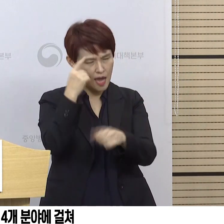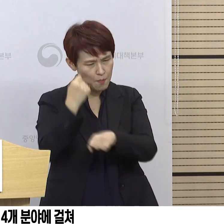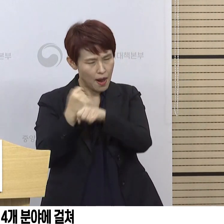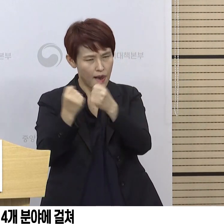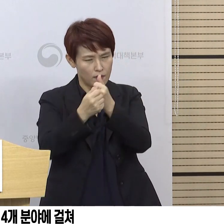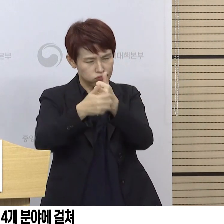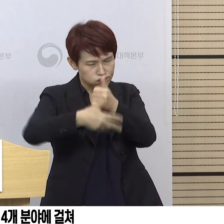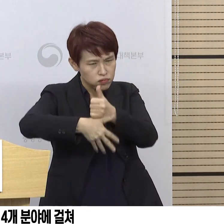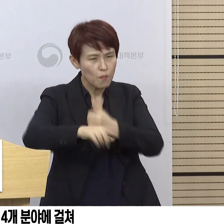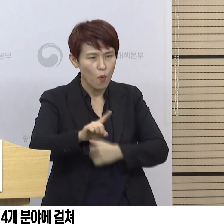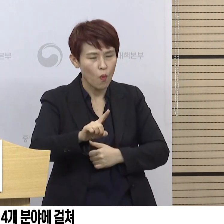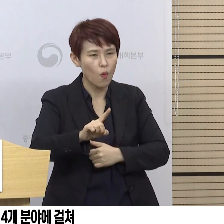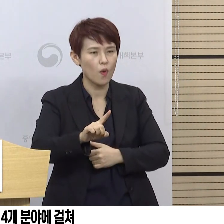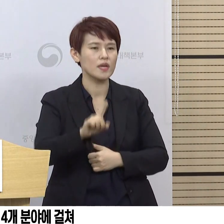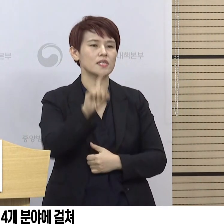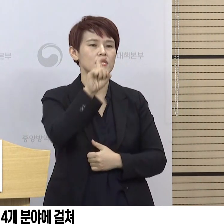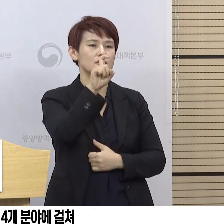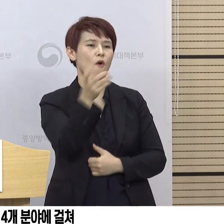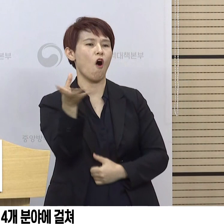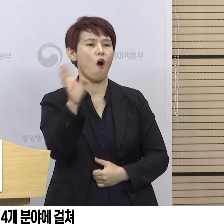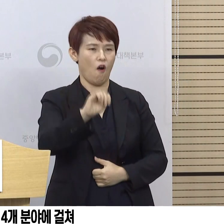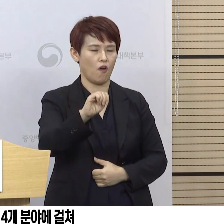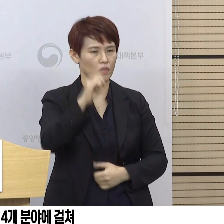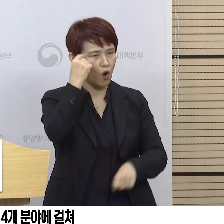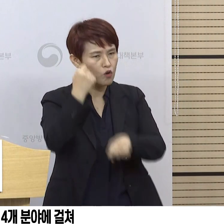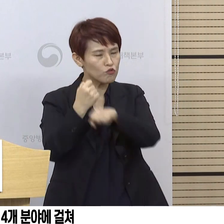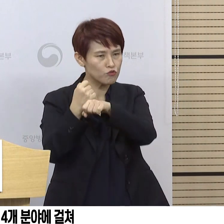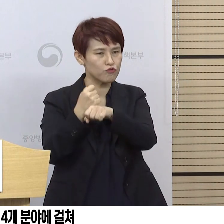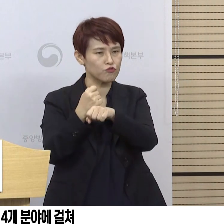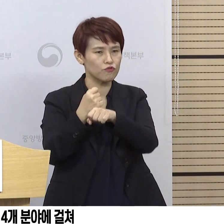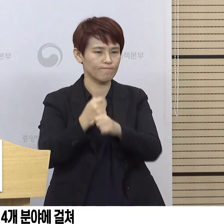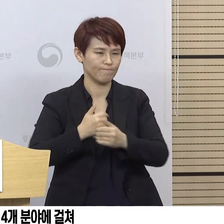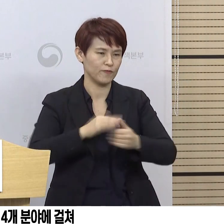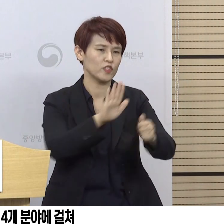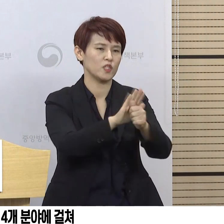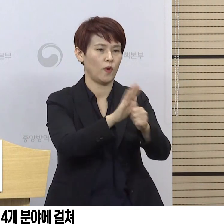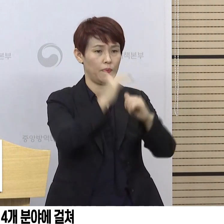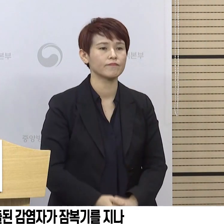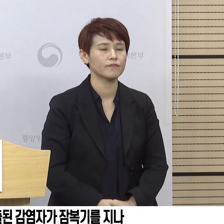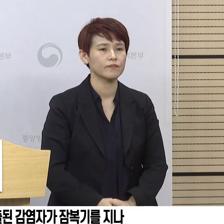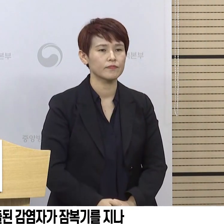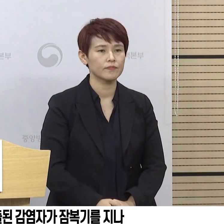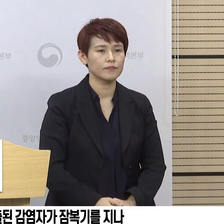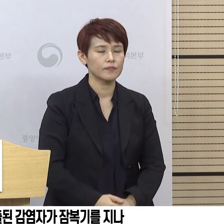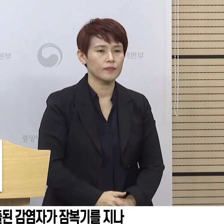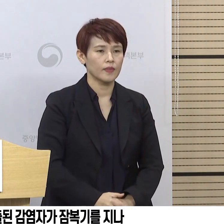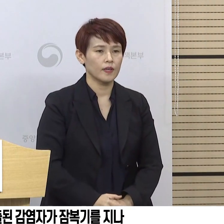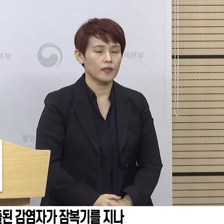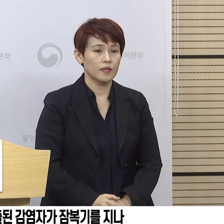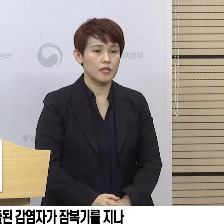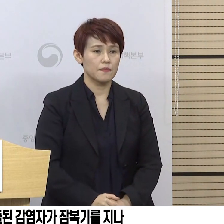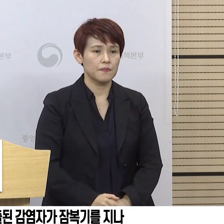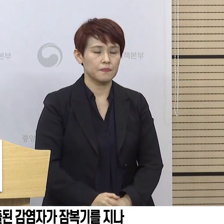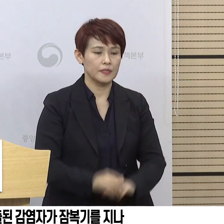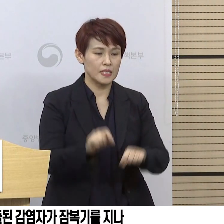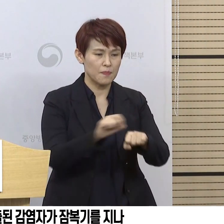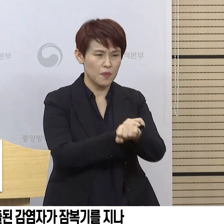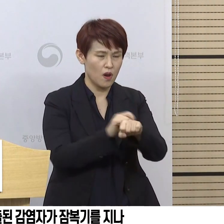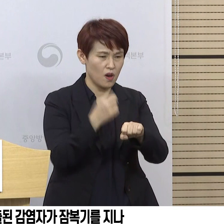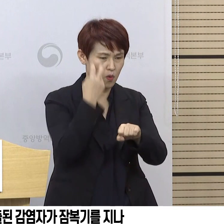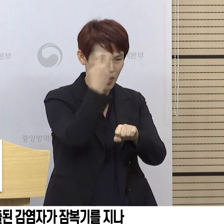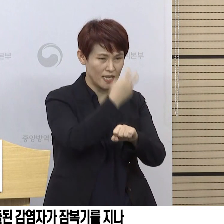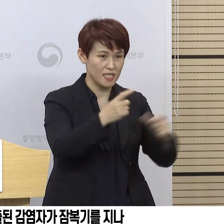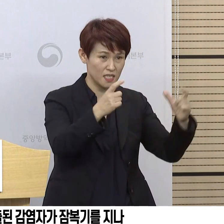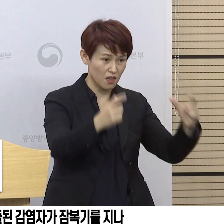걸쳐서 총 10억 원 규모의 기초인상 연구 과제를 지원하는 내용이 되겠고 일단 감염병 특별관리지역의